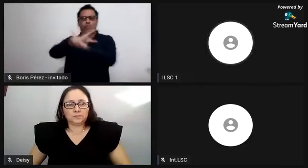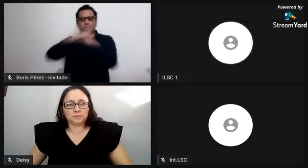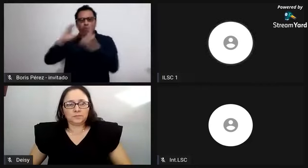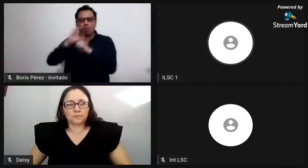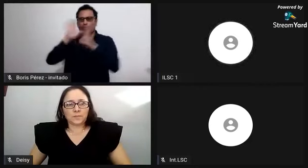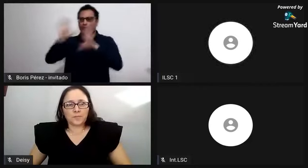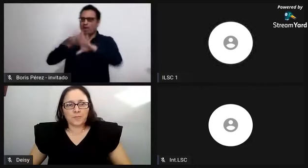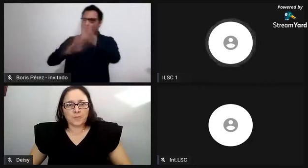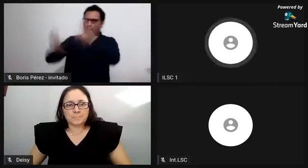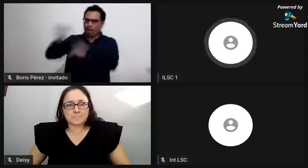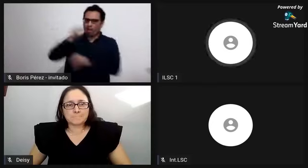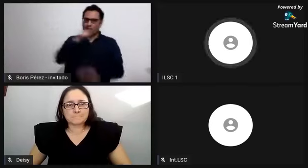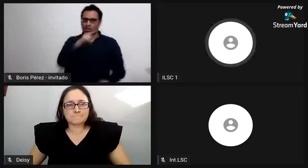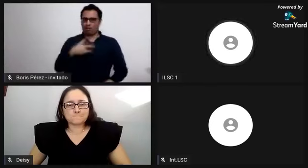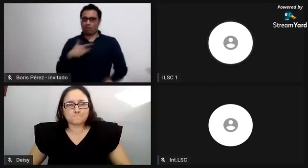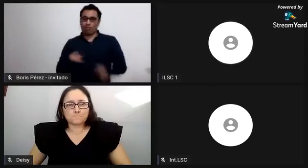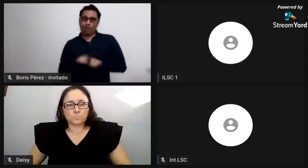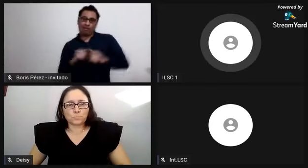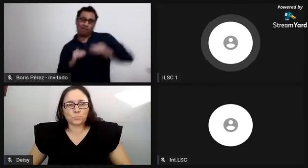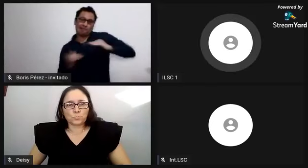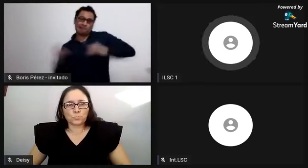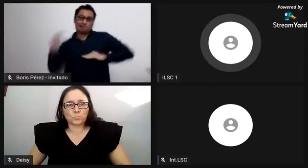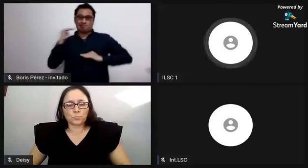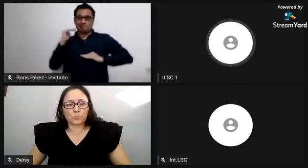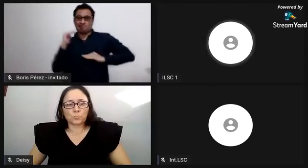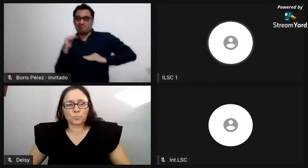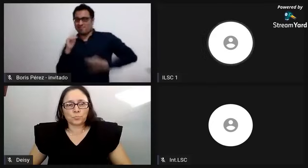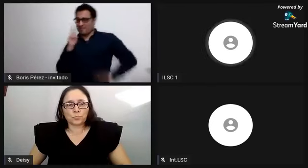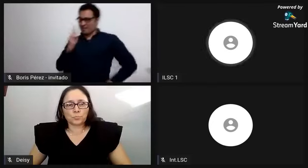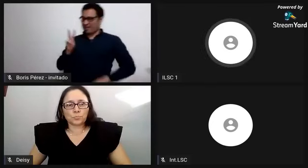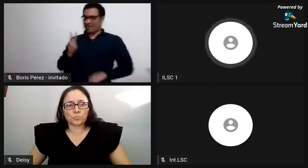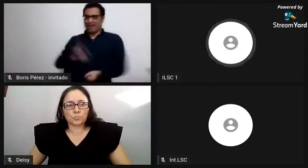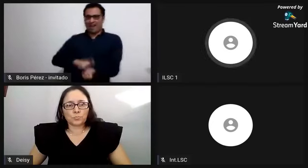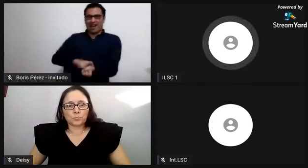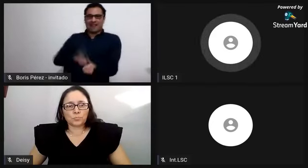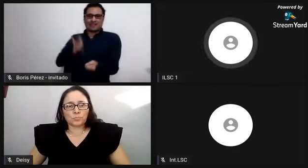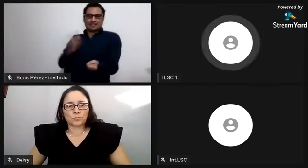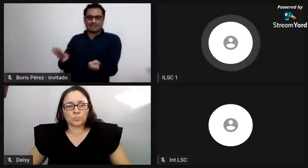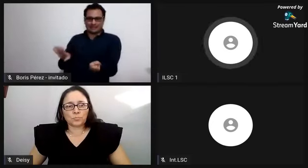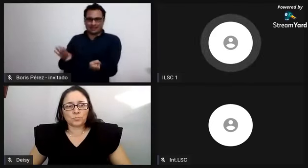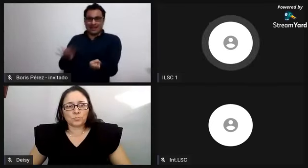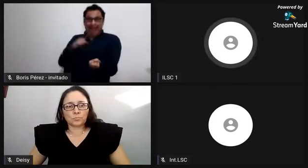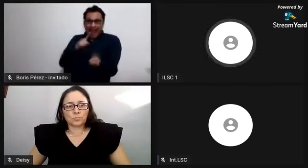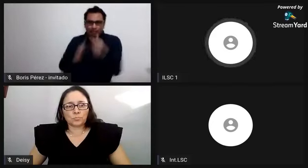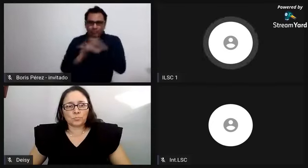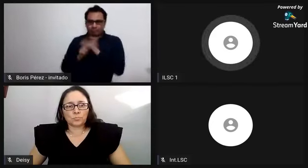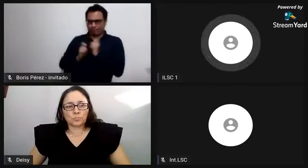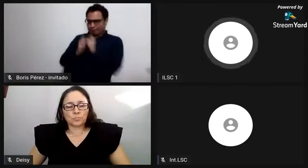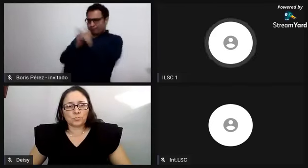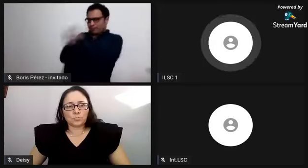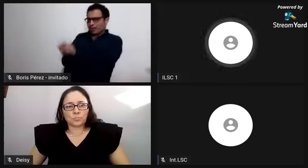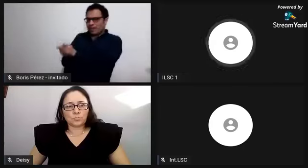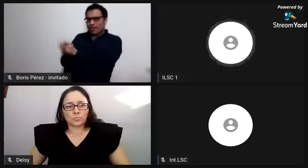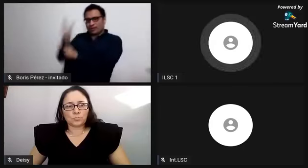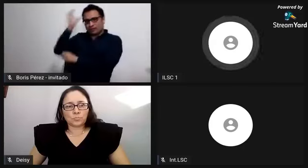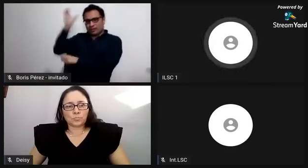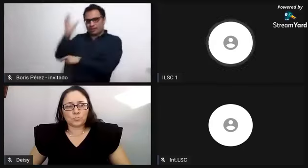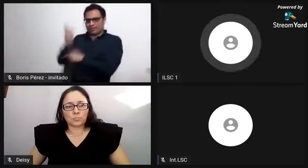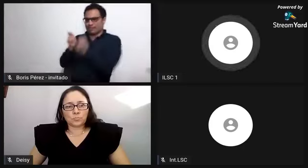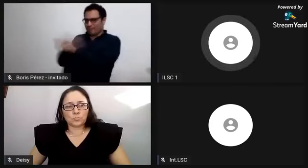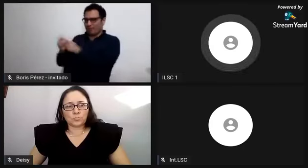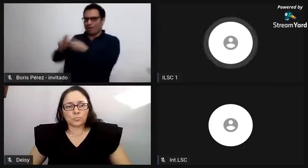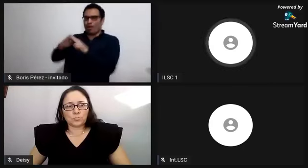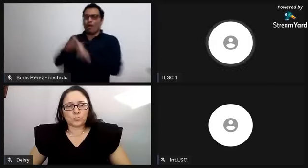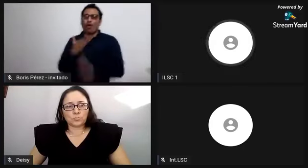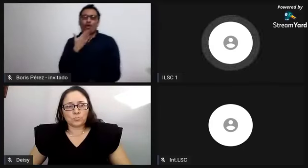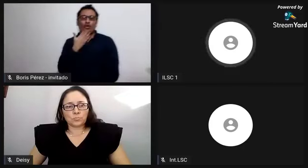personas que tienen este color de piel. Sin embargo, como mencionaba yo en la tertulia, posteriormente este término gana un estatus